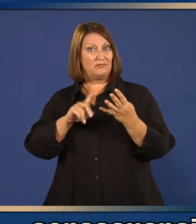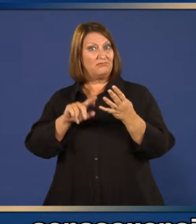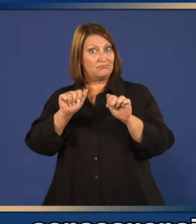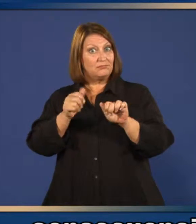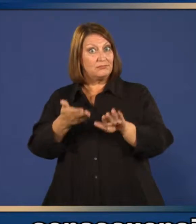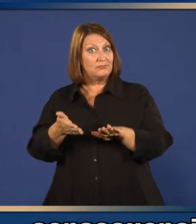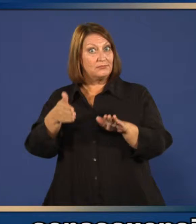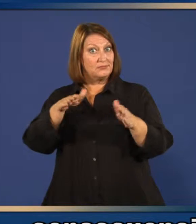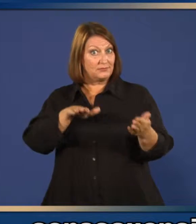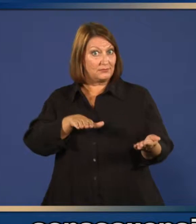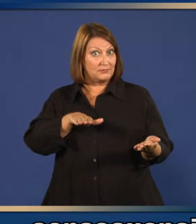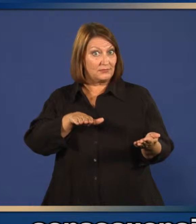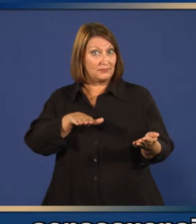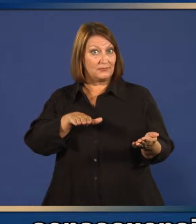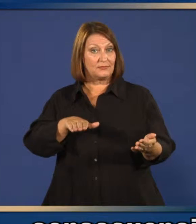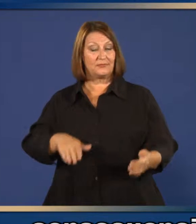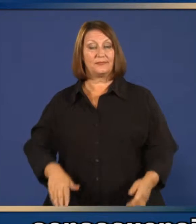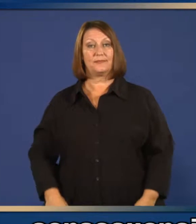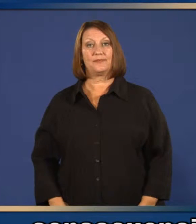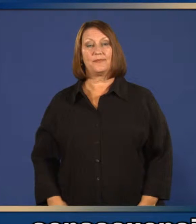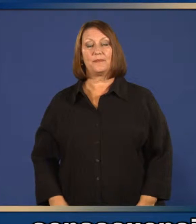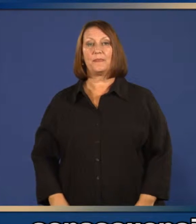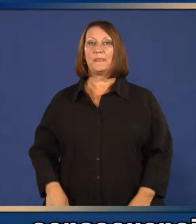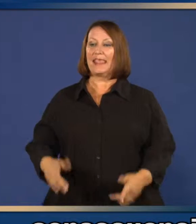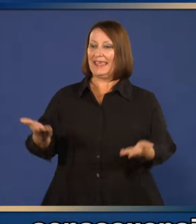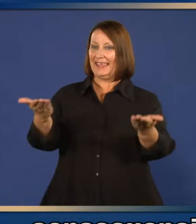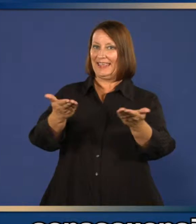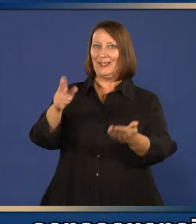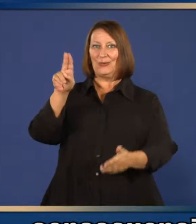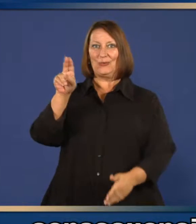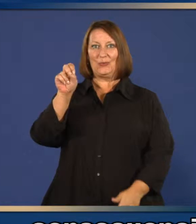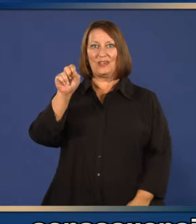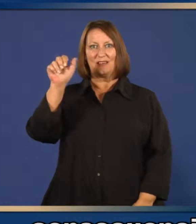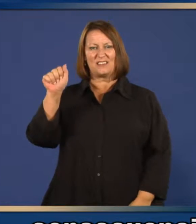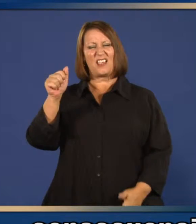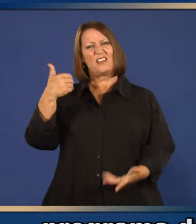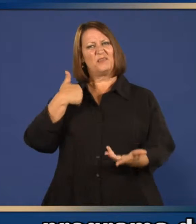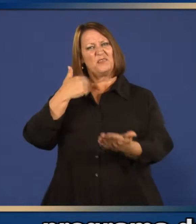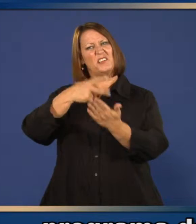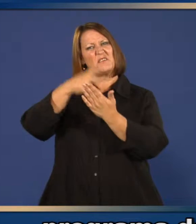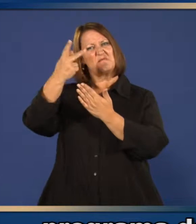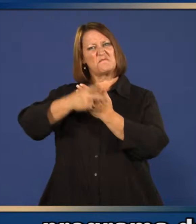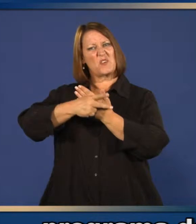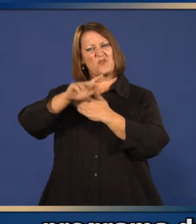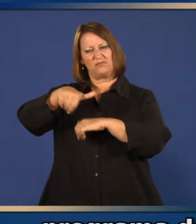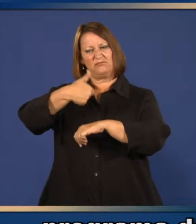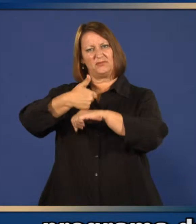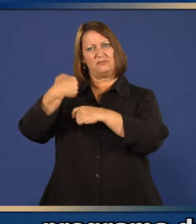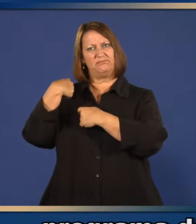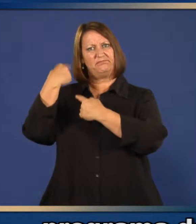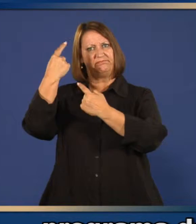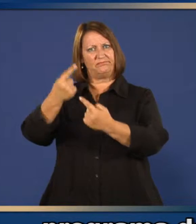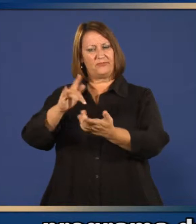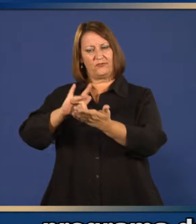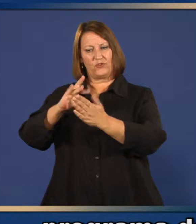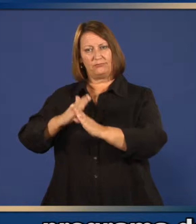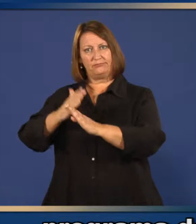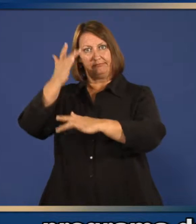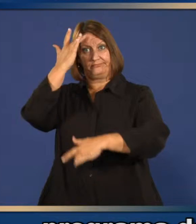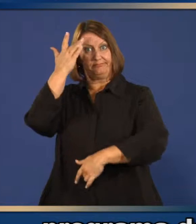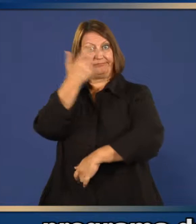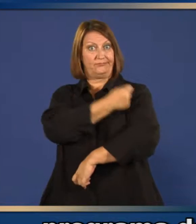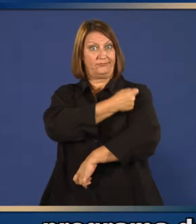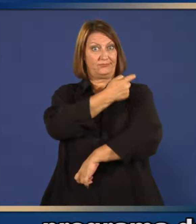ceguera e incluso la muerte. Debido al éxito del Programa de Inmunización Nacional,